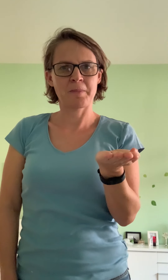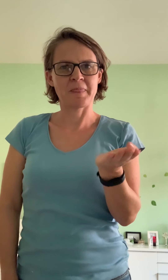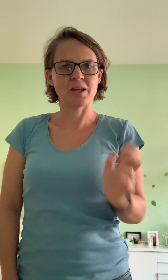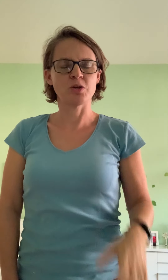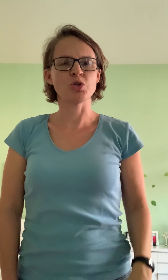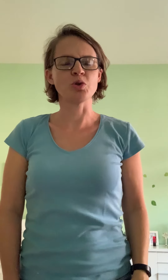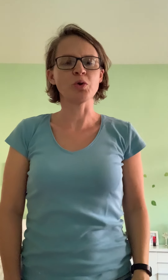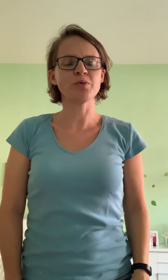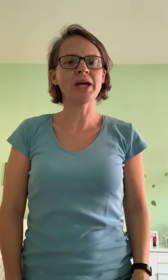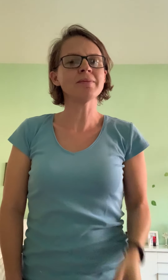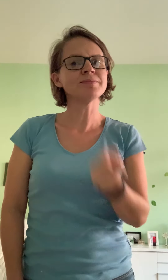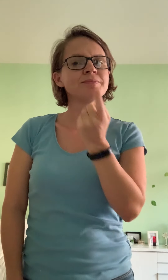Je le refais.